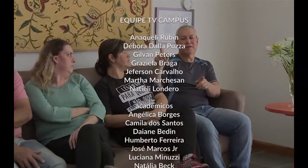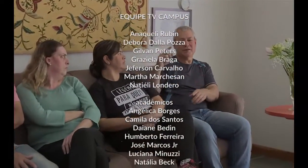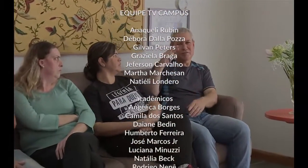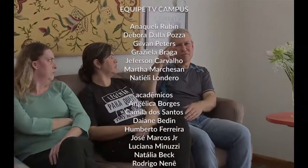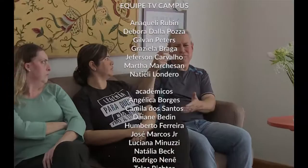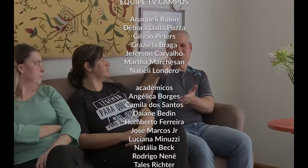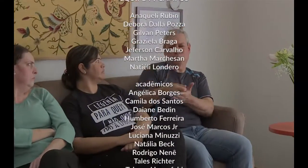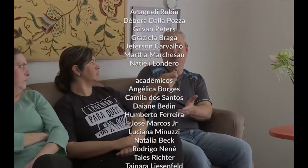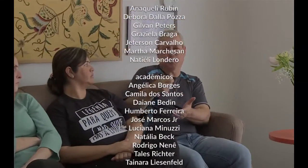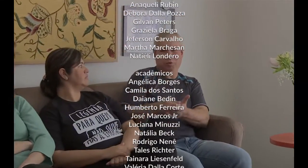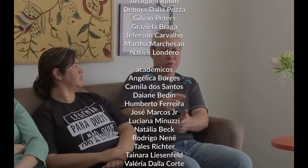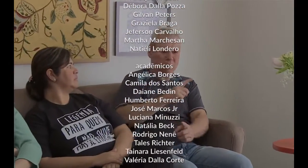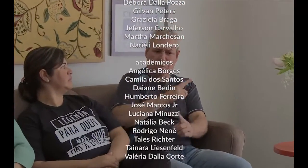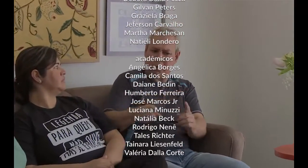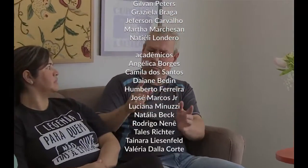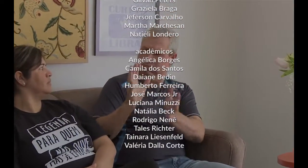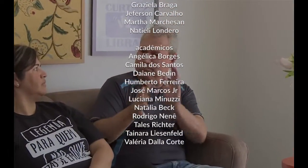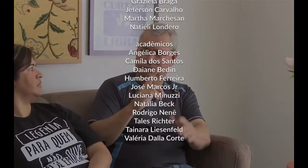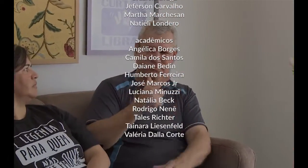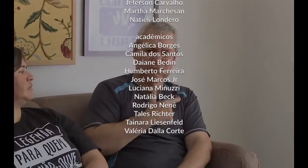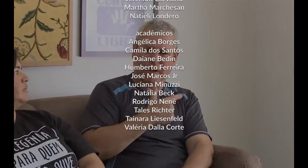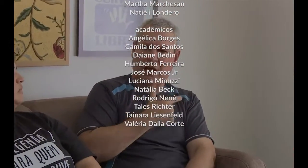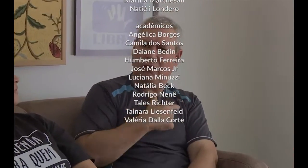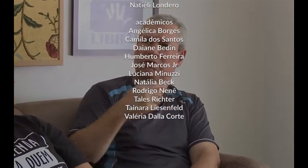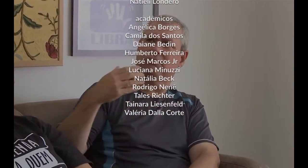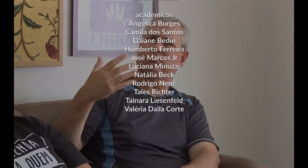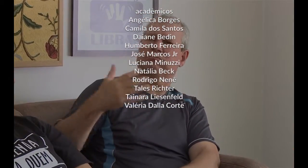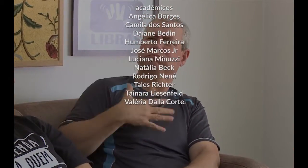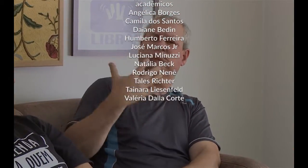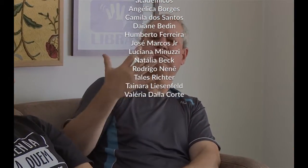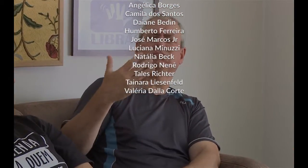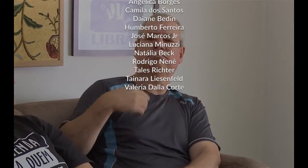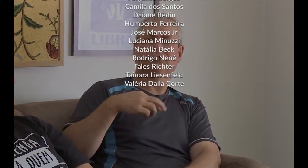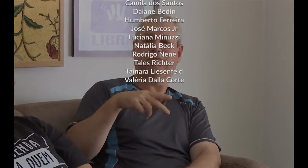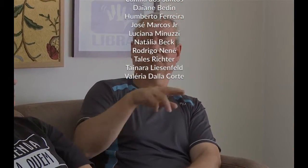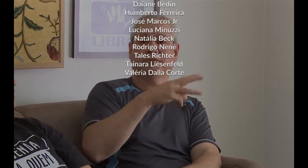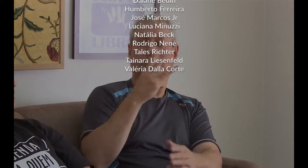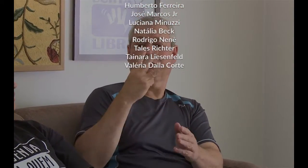A CIDADE A